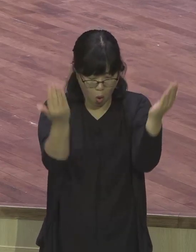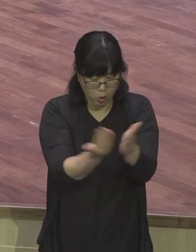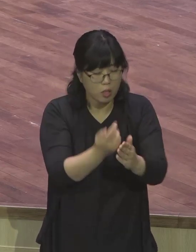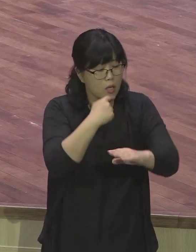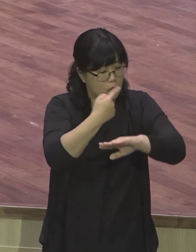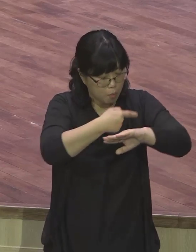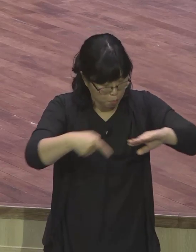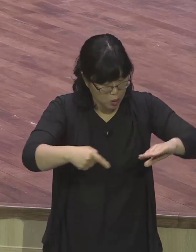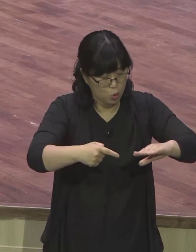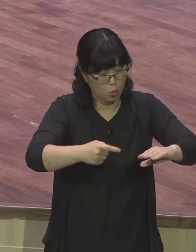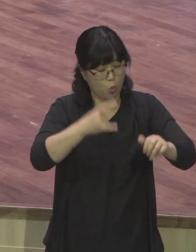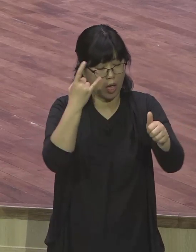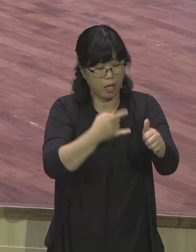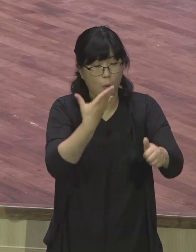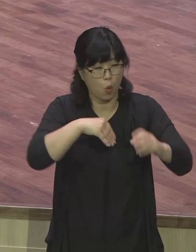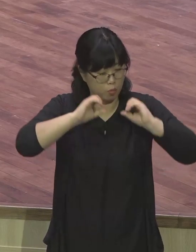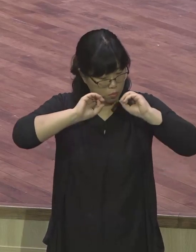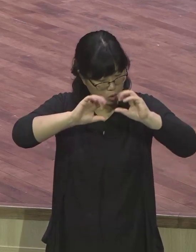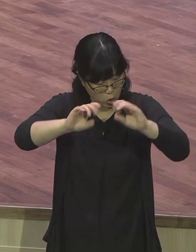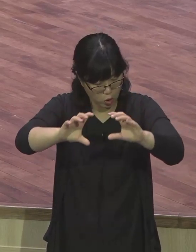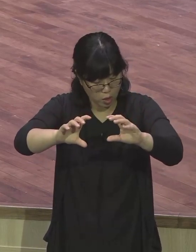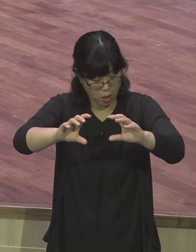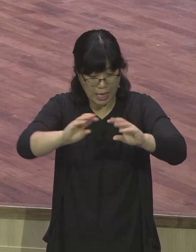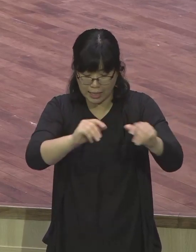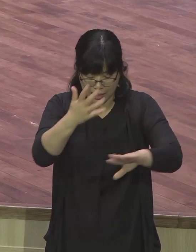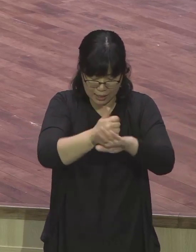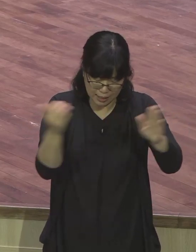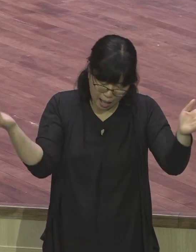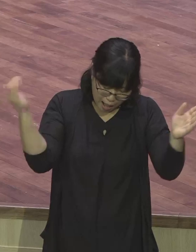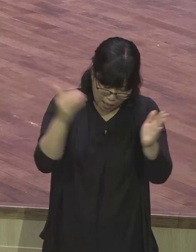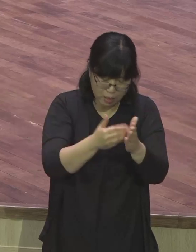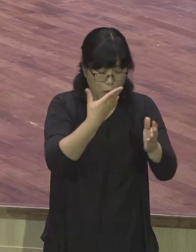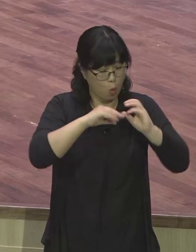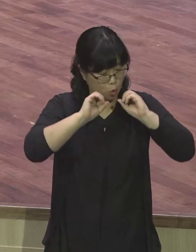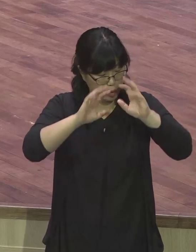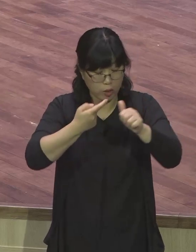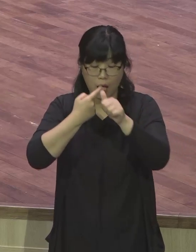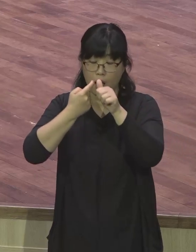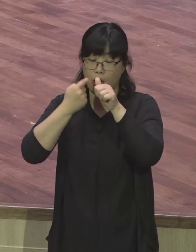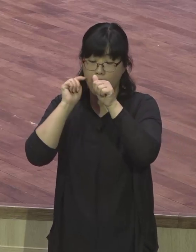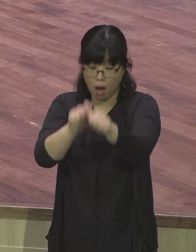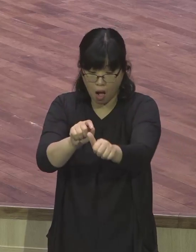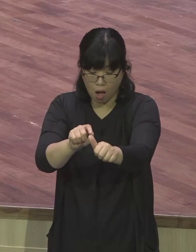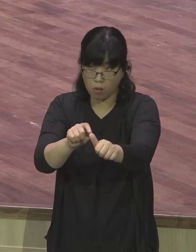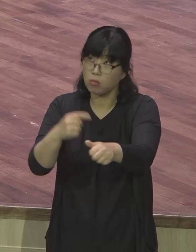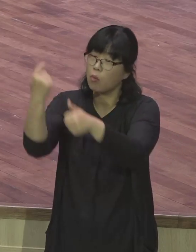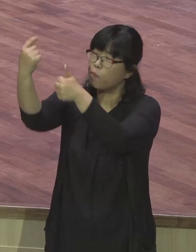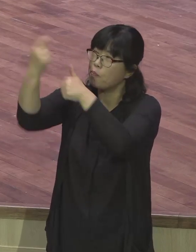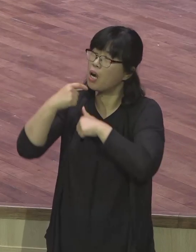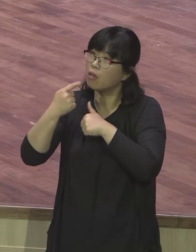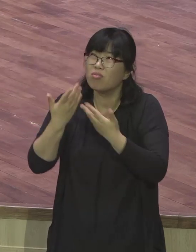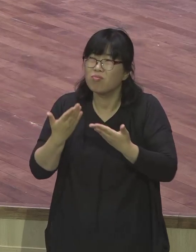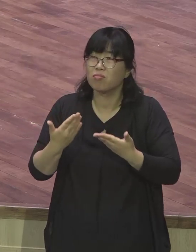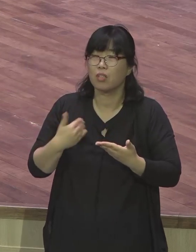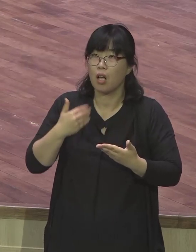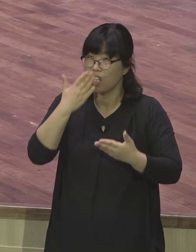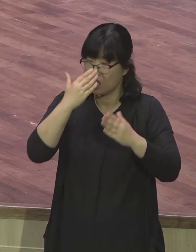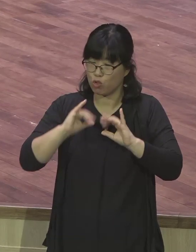쓰임을 받다가 사도행전의 역사 속에서 사라지게 된 것입니다 그런데 바울은 예수님께서 마지막